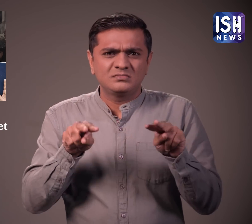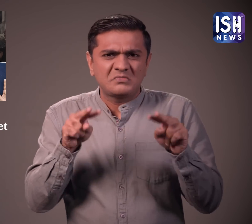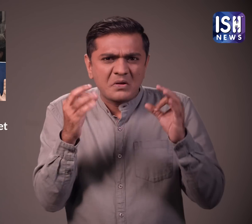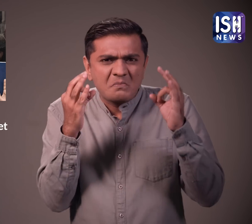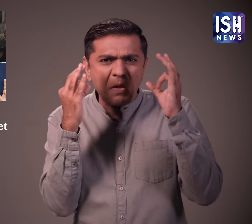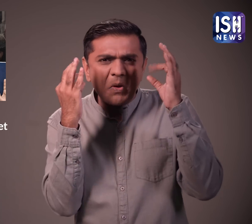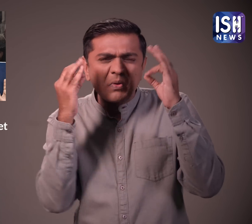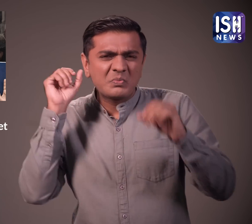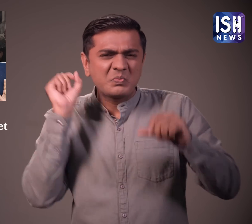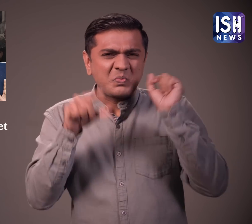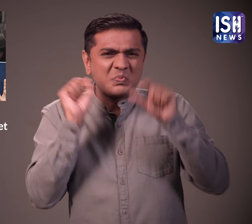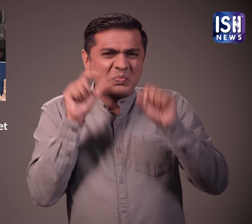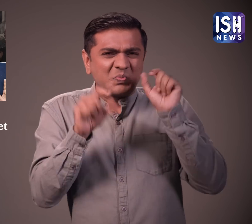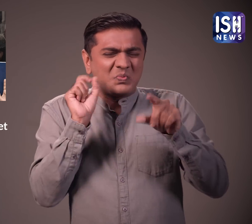और गुस्से वाले कमेंस पोस्ट किये